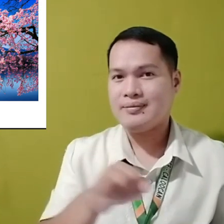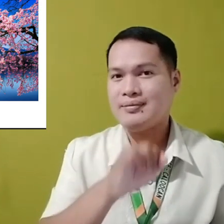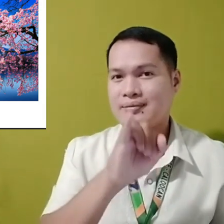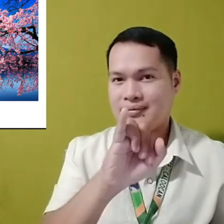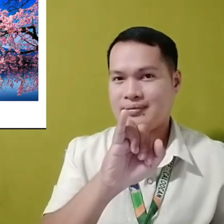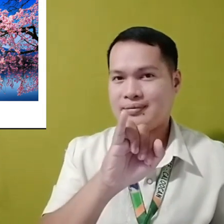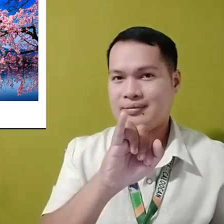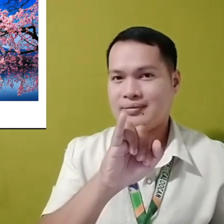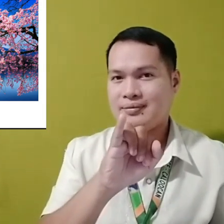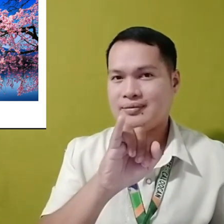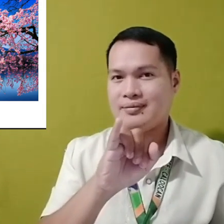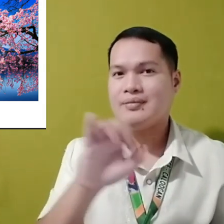Fuji